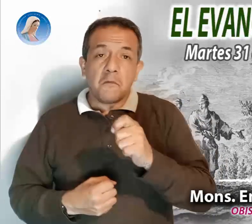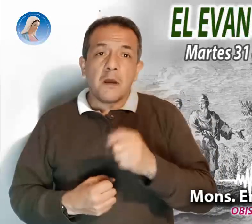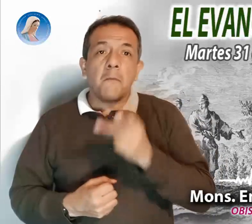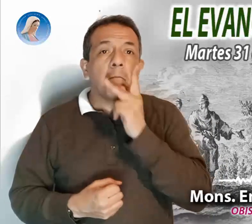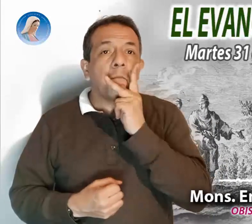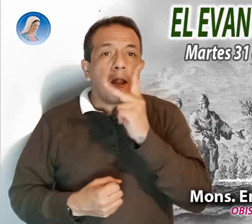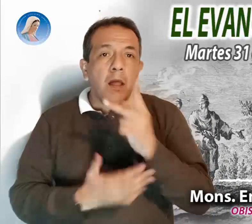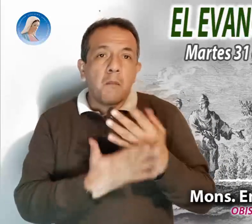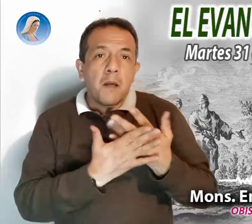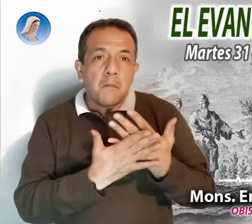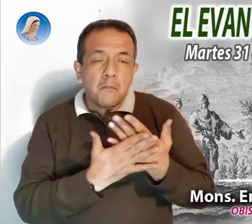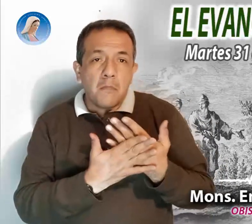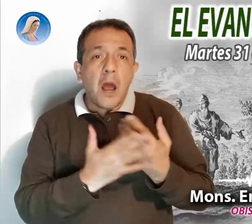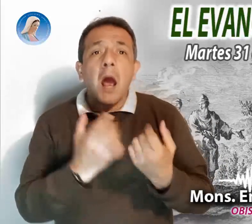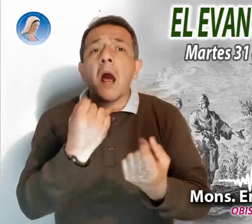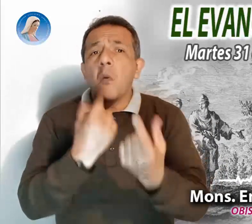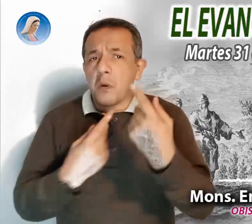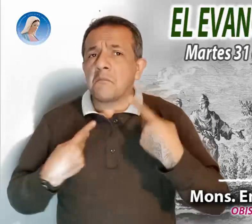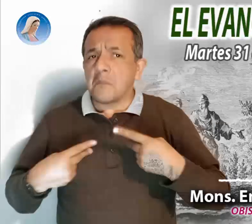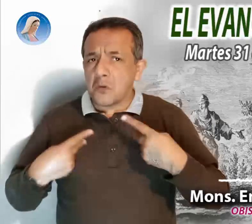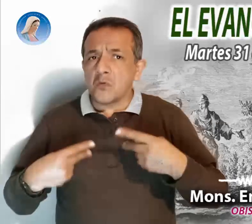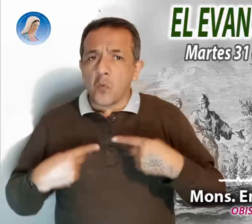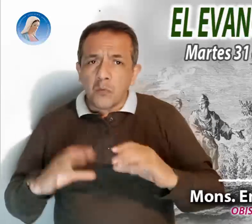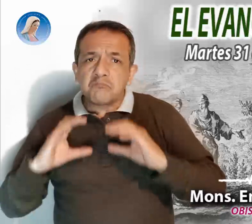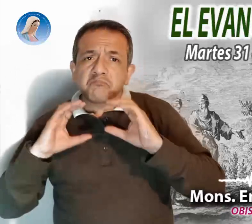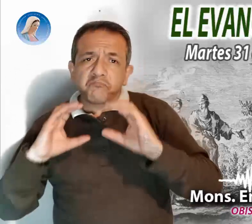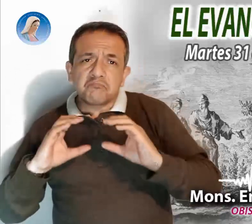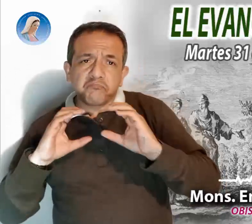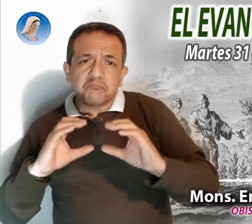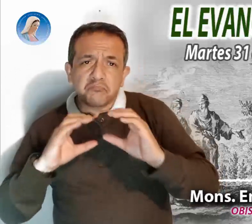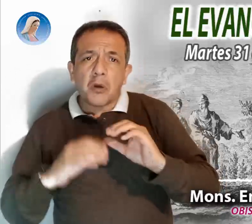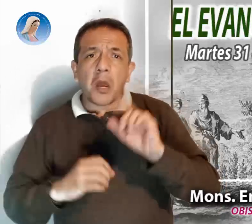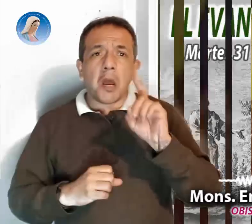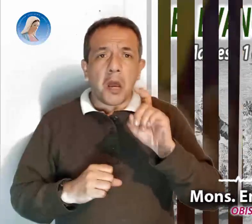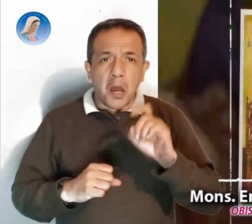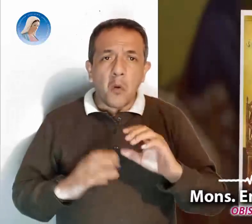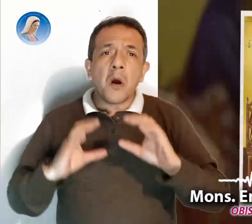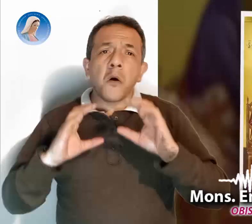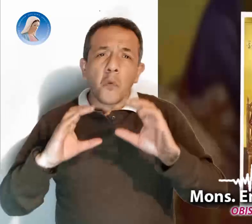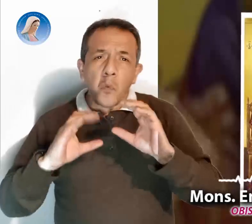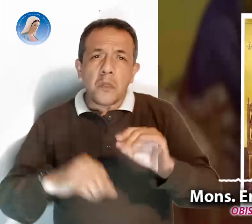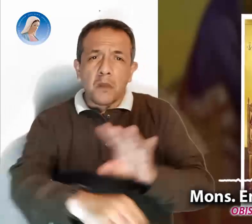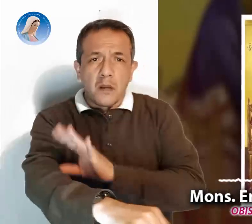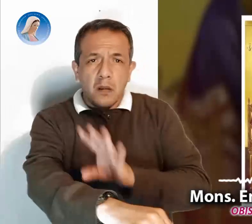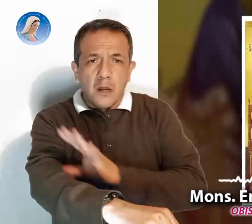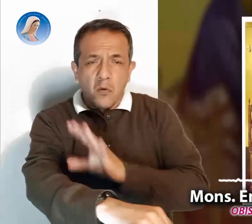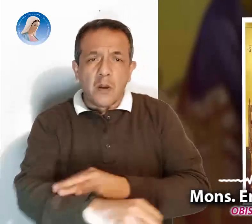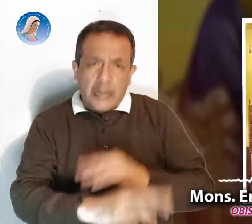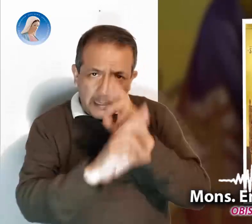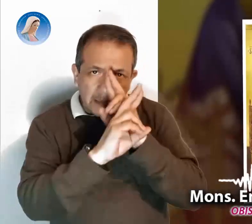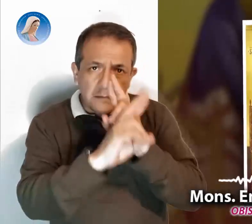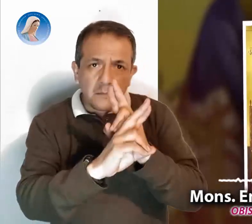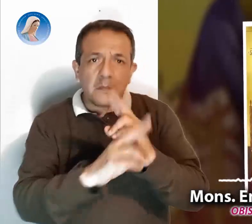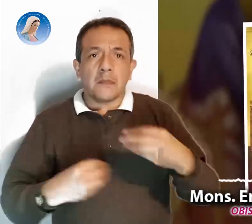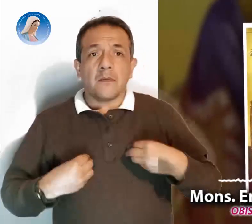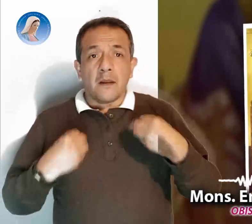la naturaleza, el cuidado que muchos hacen del agua, de las fuentes de energía, de respeto a la vida en cualquiera de sus